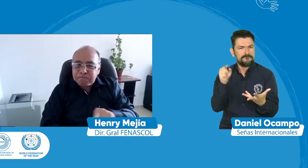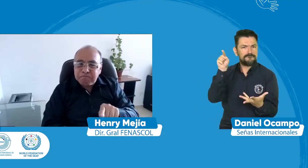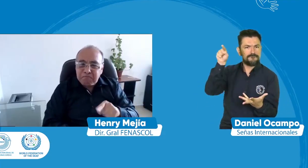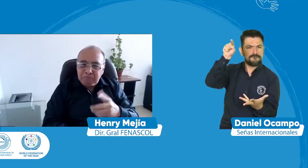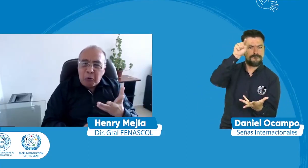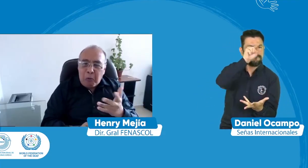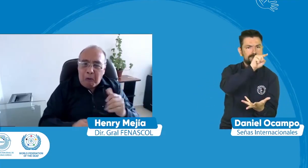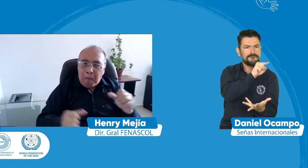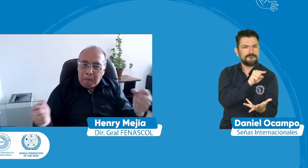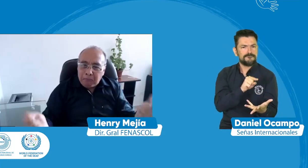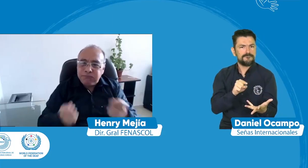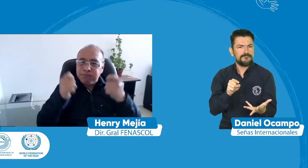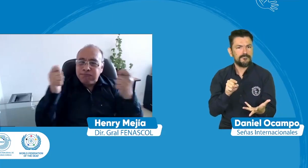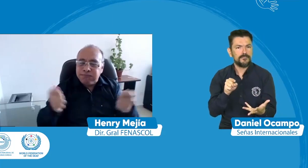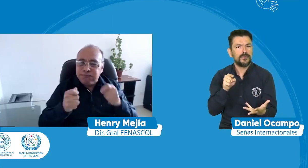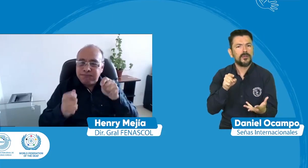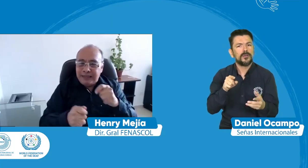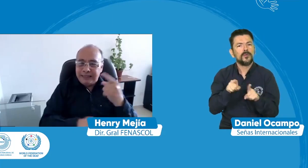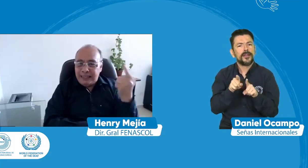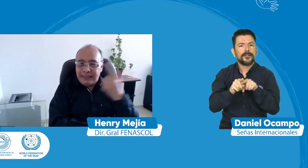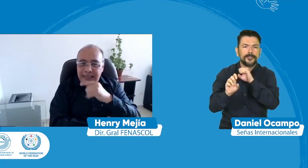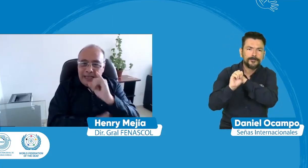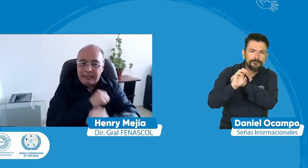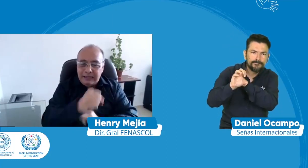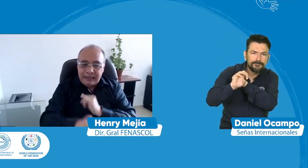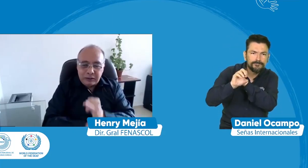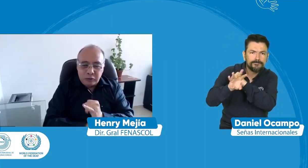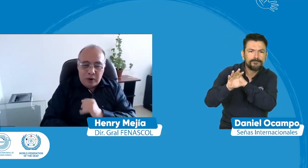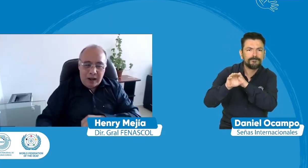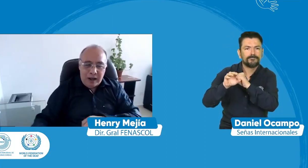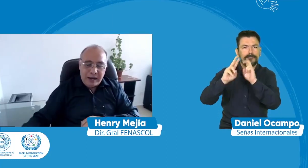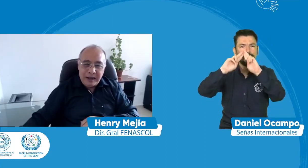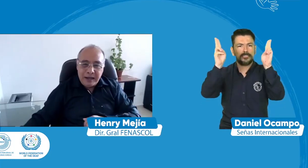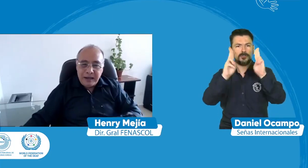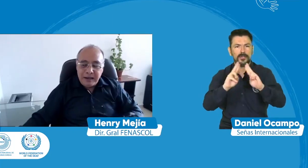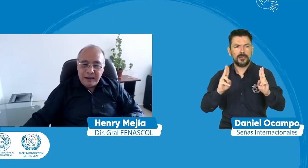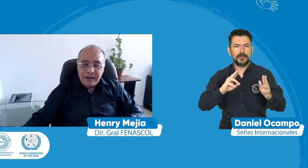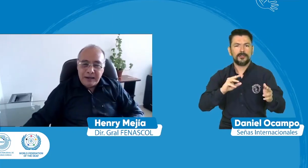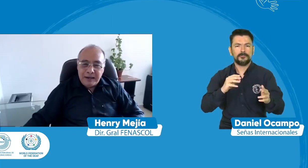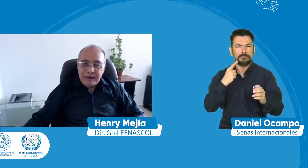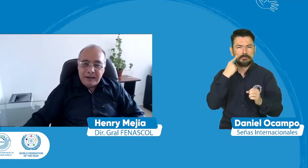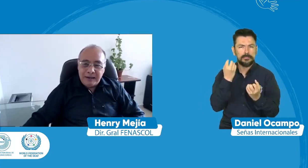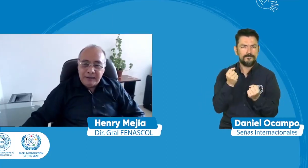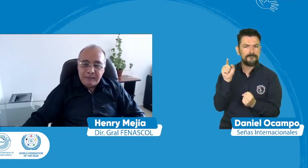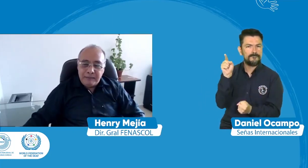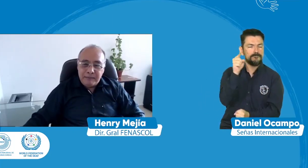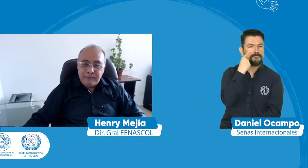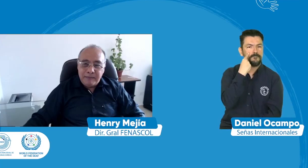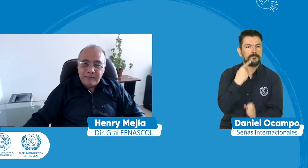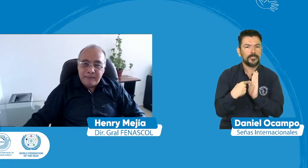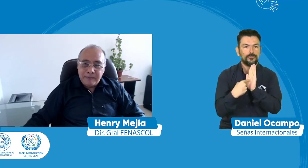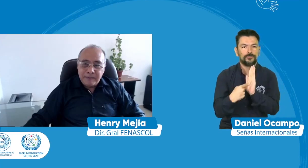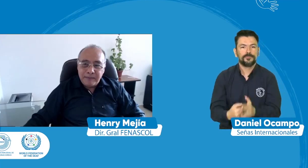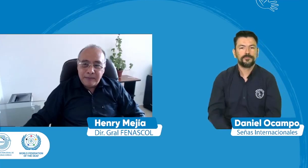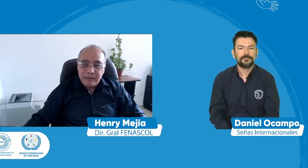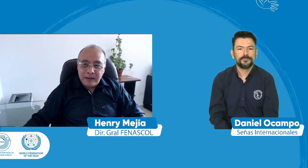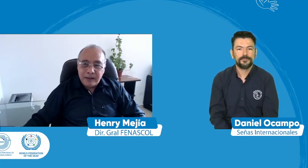bueno la WFD hace también como campaña a través de de esto ¿cierto? de la lengua de señas